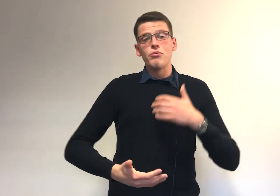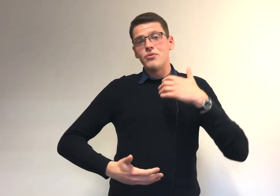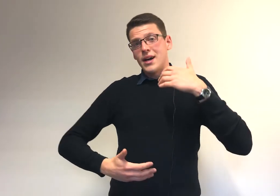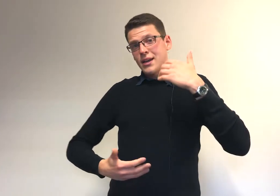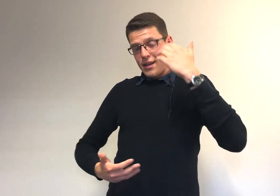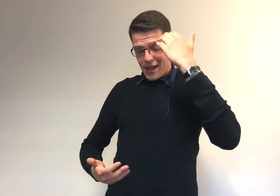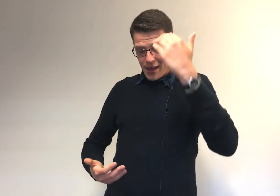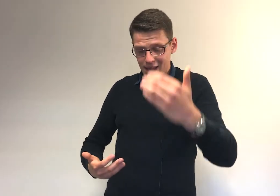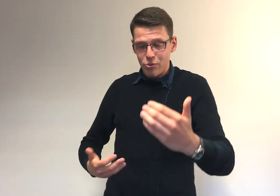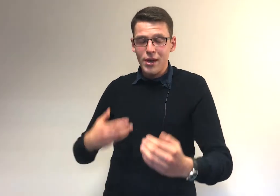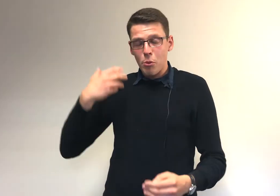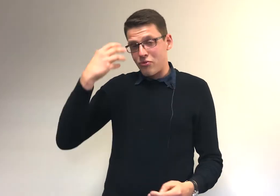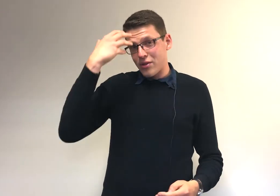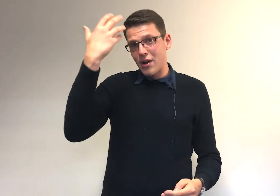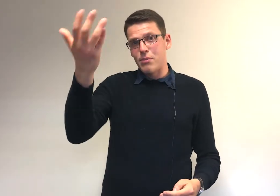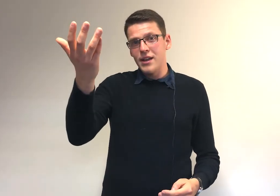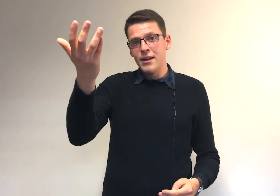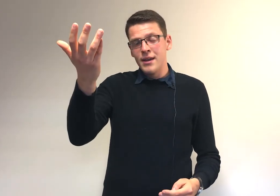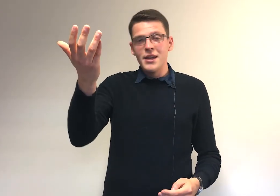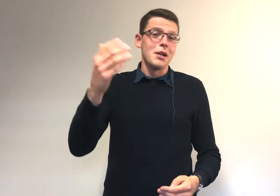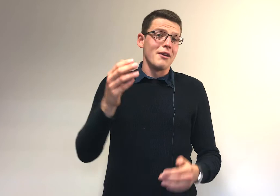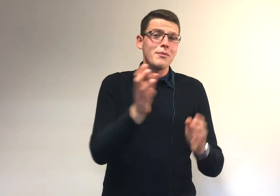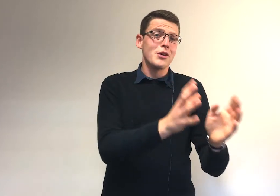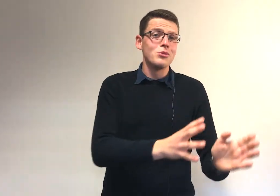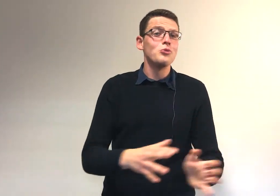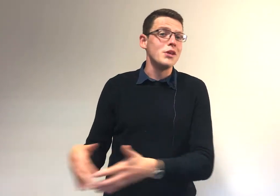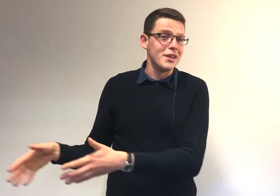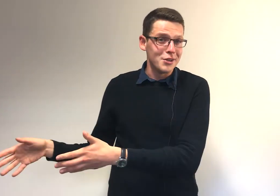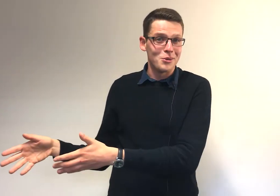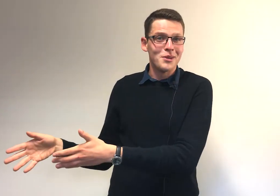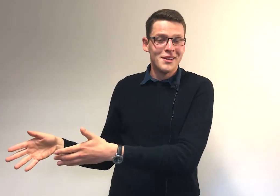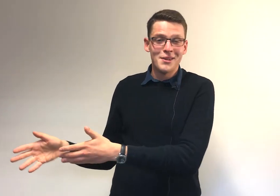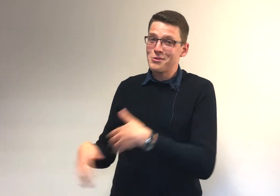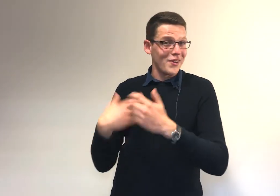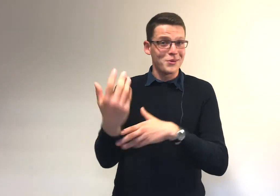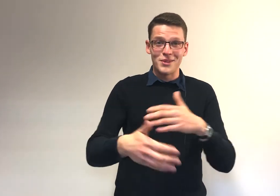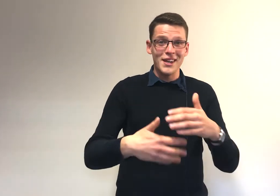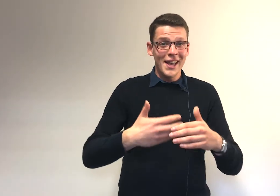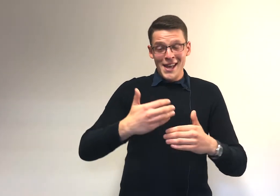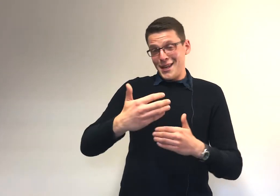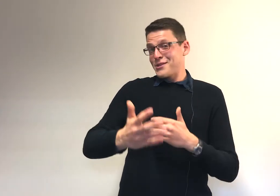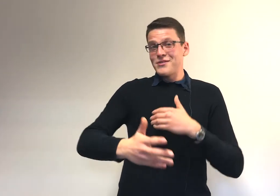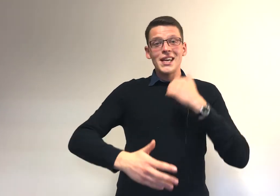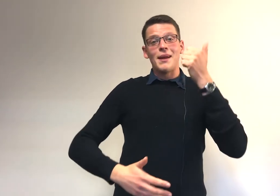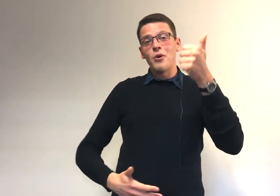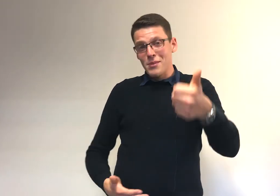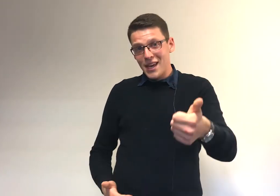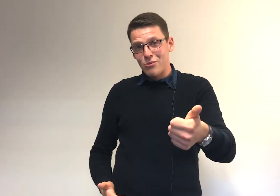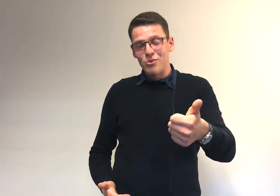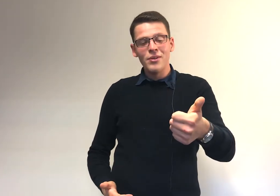pouvoir étudier, pour pouvoir se rappeler, il est bien fait parce qu'il est obligé d'oublier des choses. Tu verras tout ça. Et donc ça veut dire qu'à la première étude,